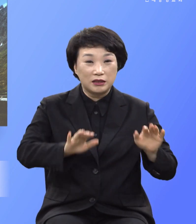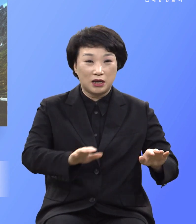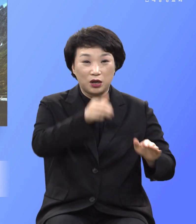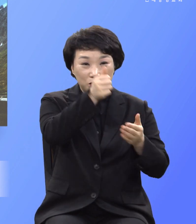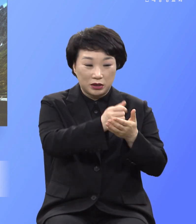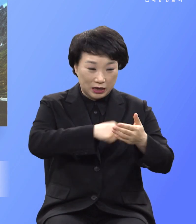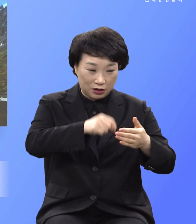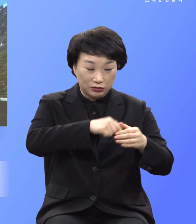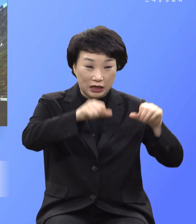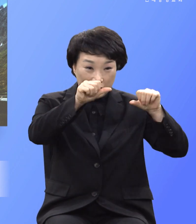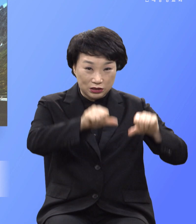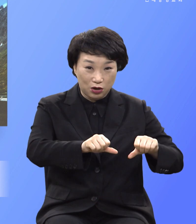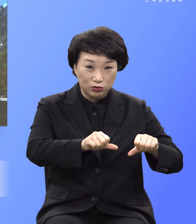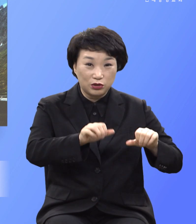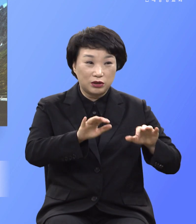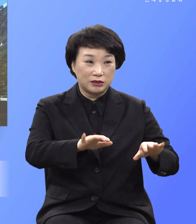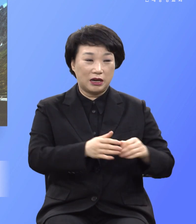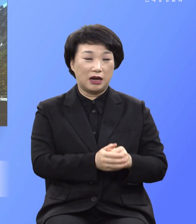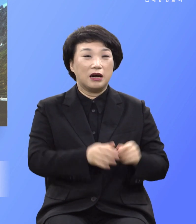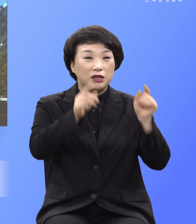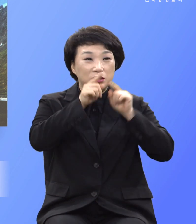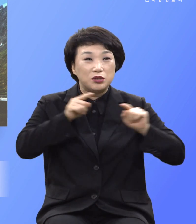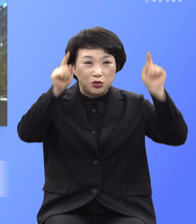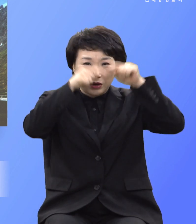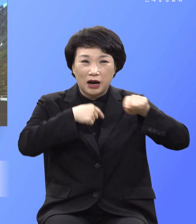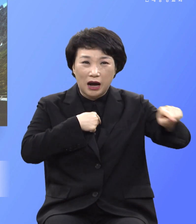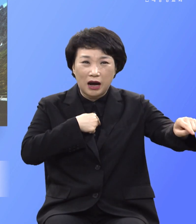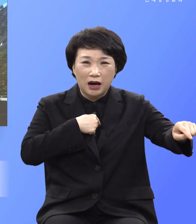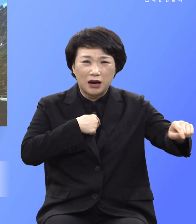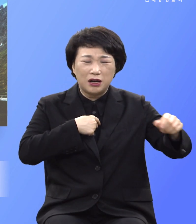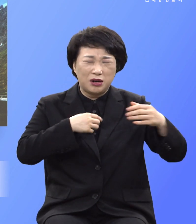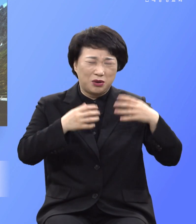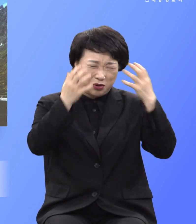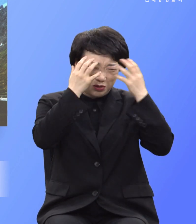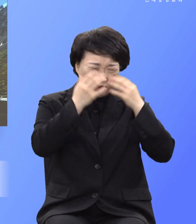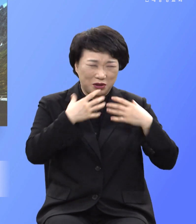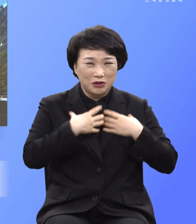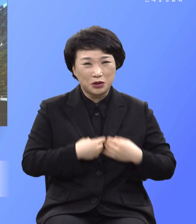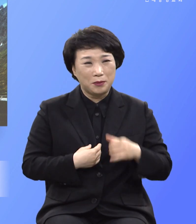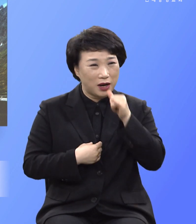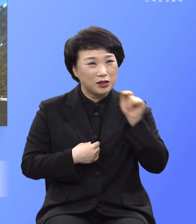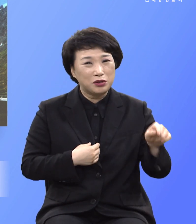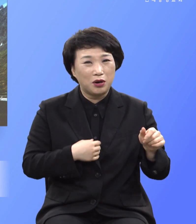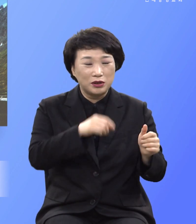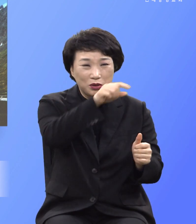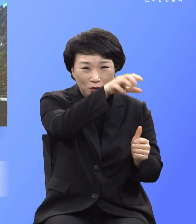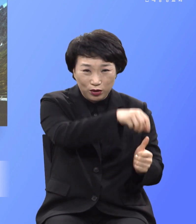조주받고 지옥의 절망적인 고통에서 살려주시는